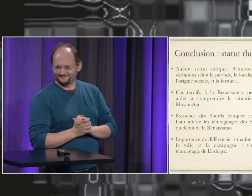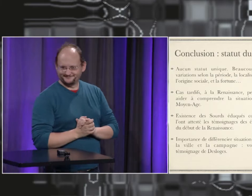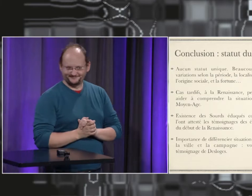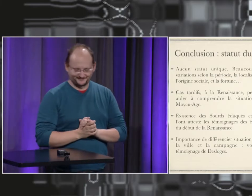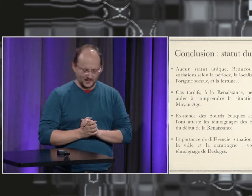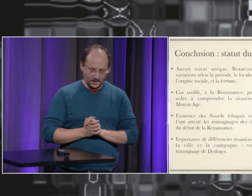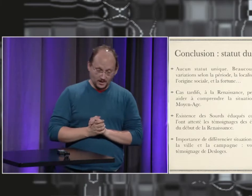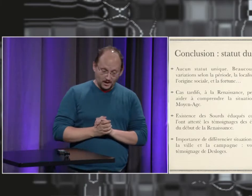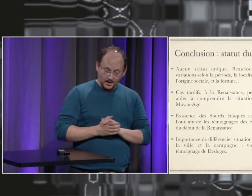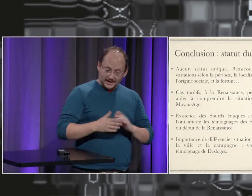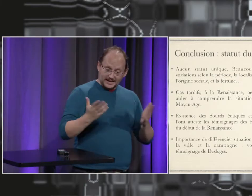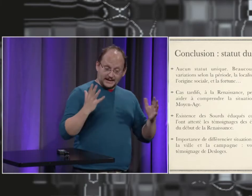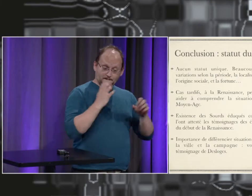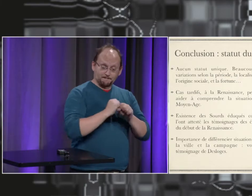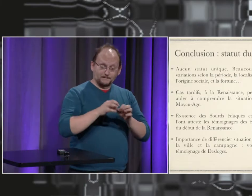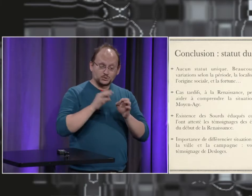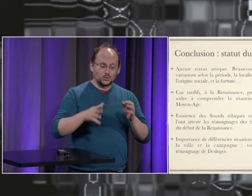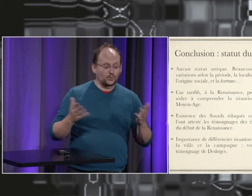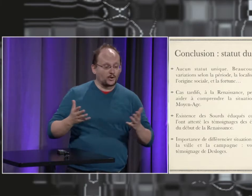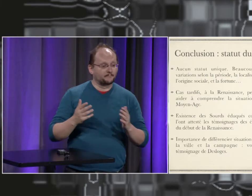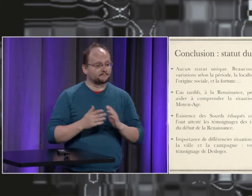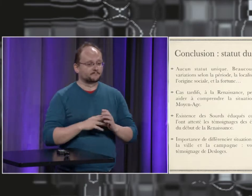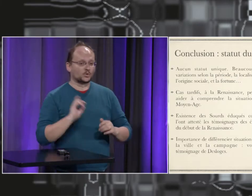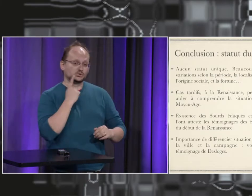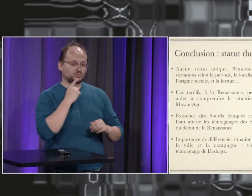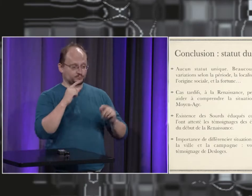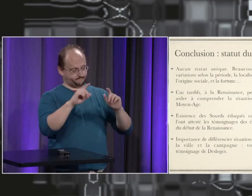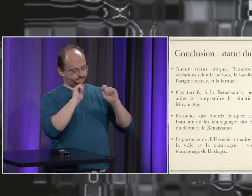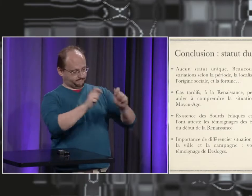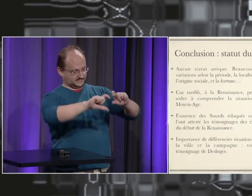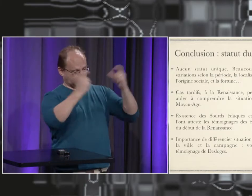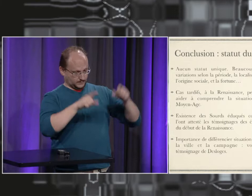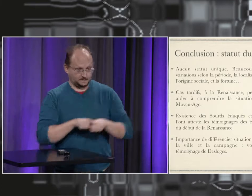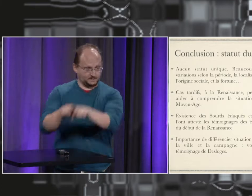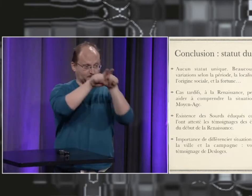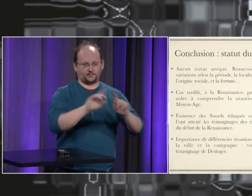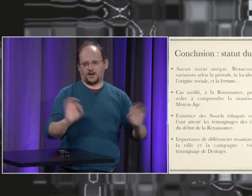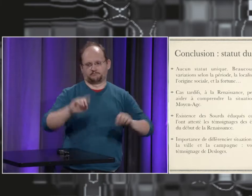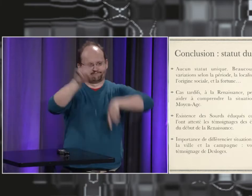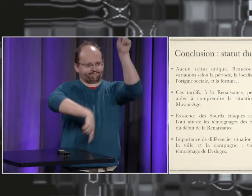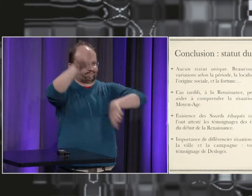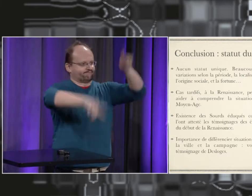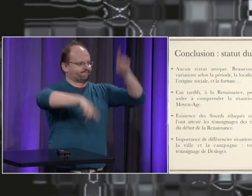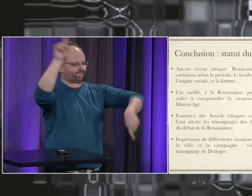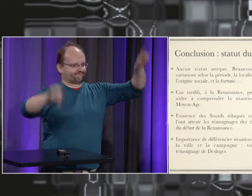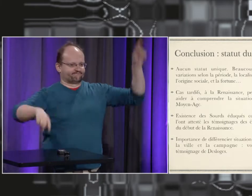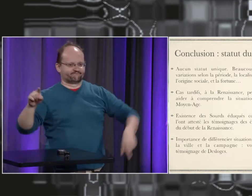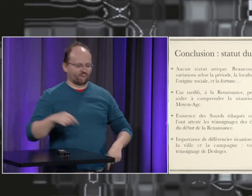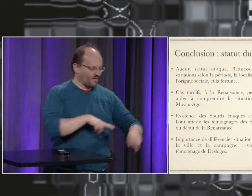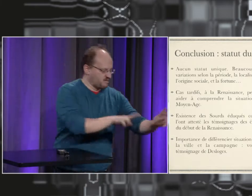'origine du Moyen-Âge on se rend compte que la vie était très différente de ce qu'on a pu en croire et en dire pour arriver à ma